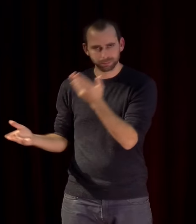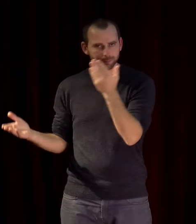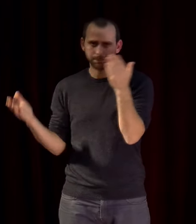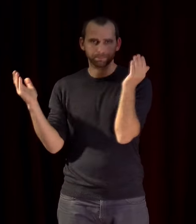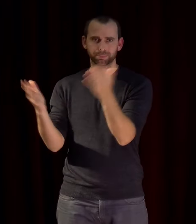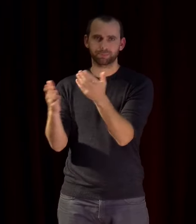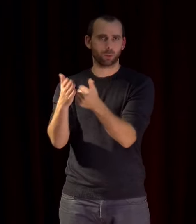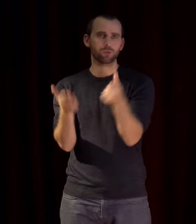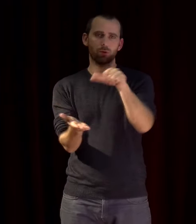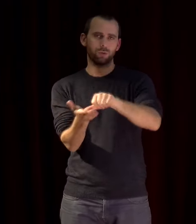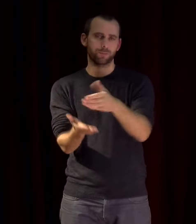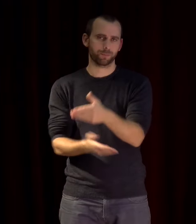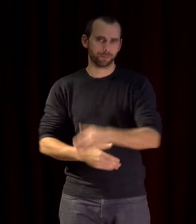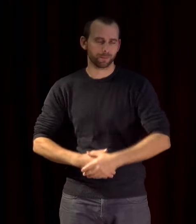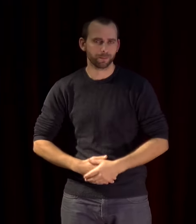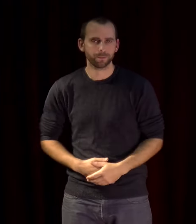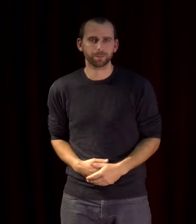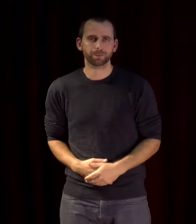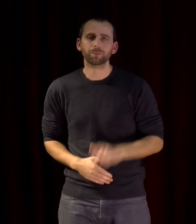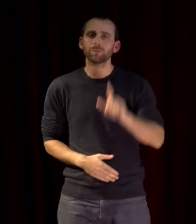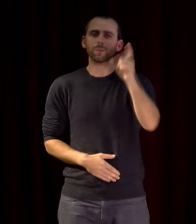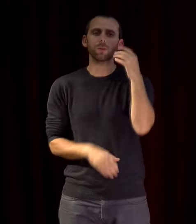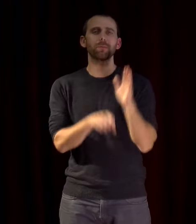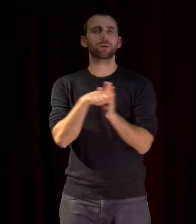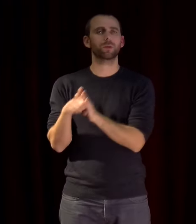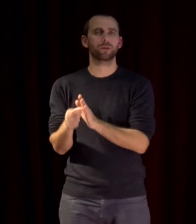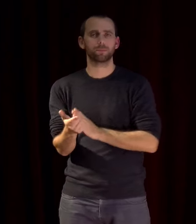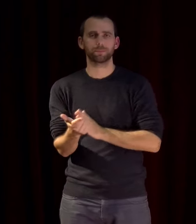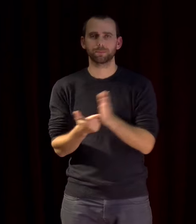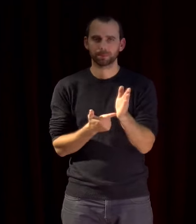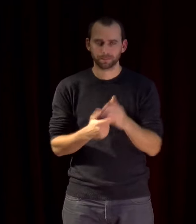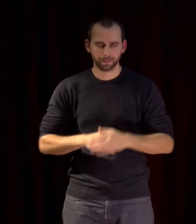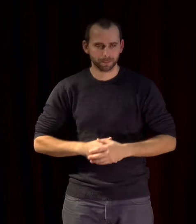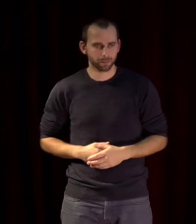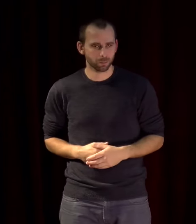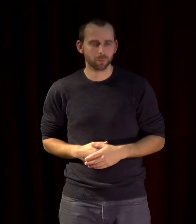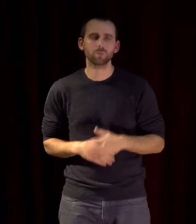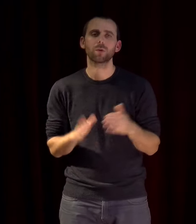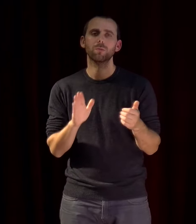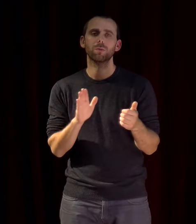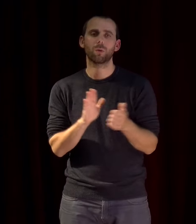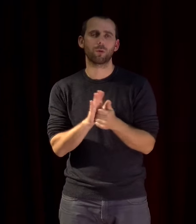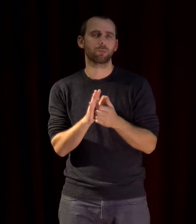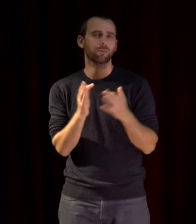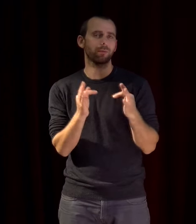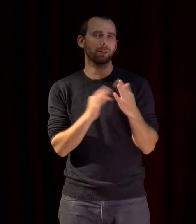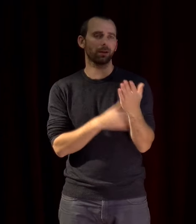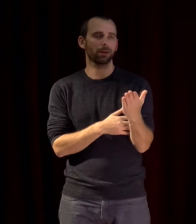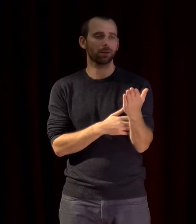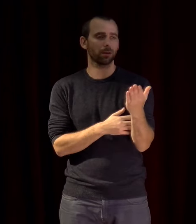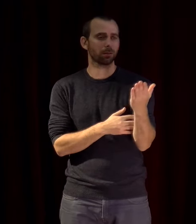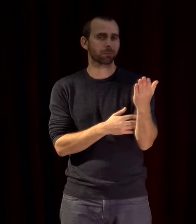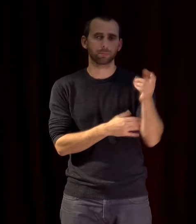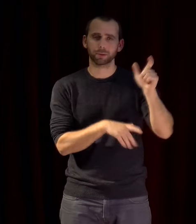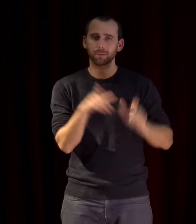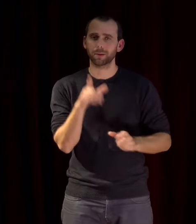c'est le rôle entre les relations la complicité entre les